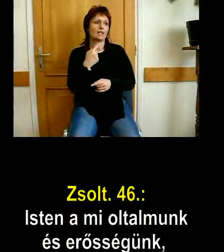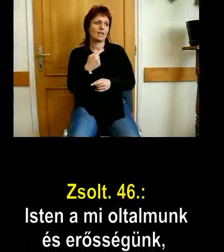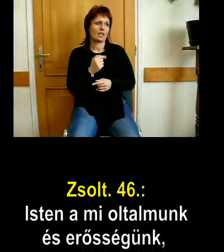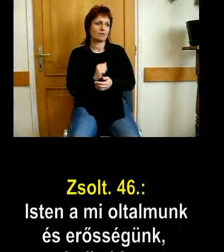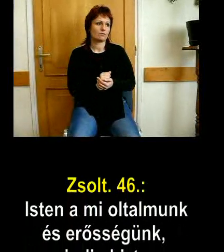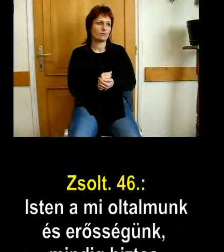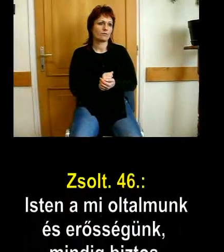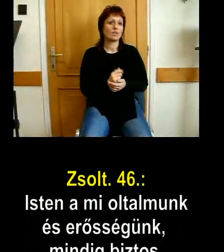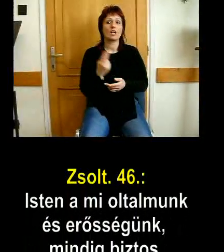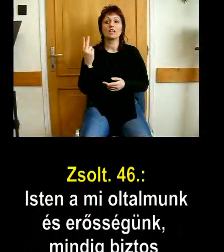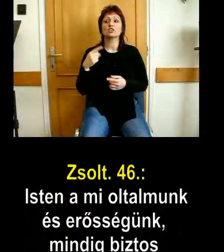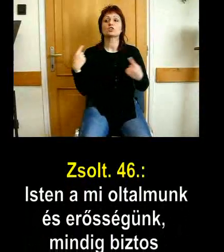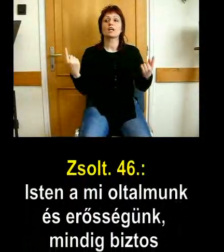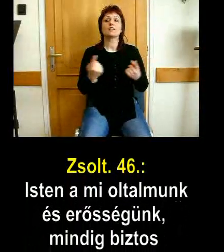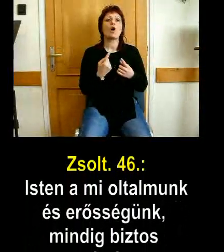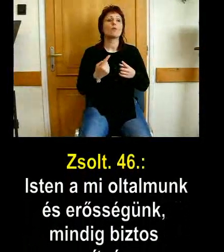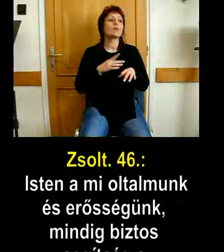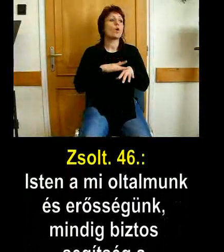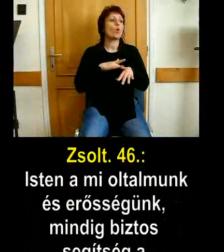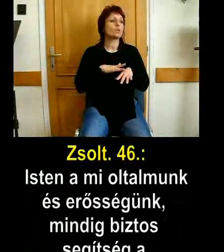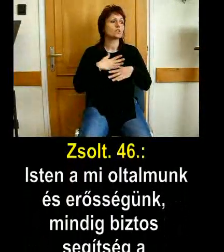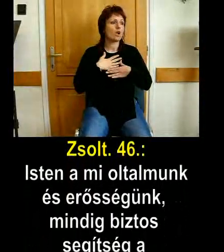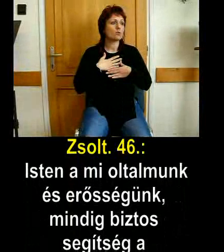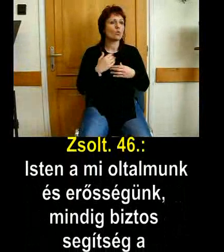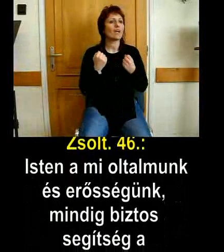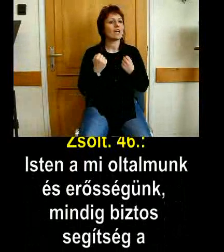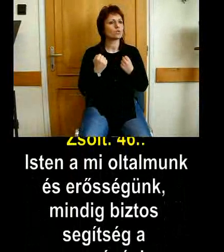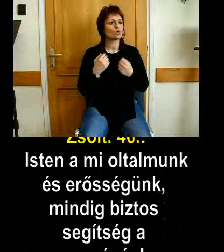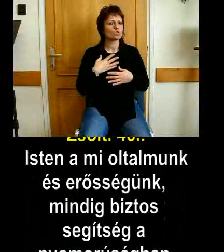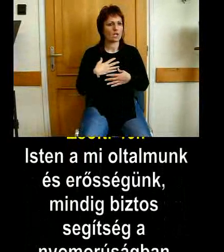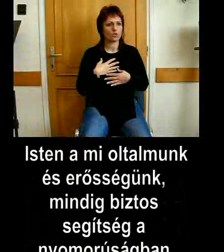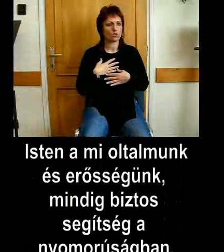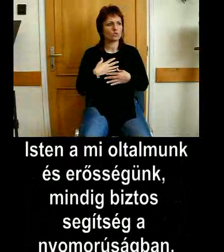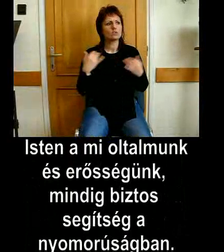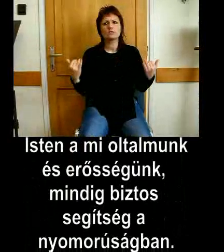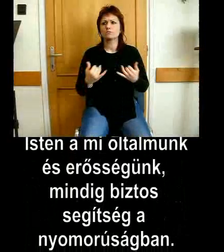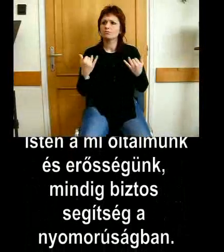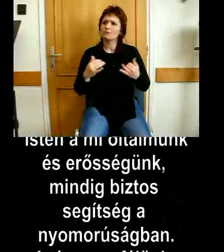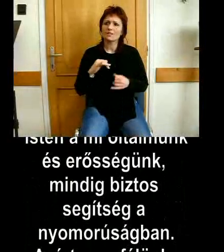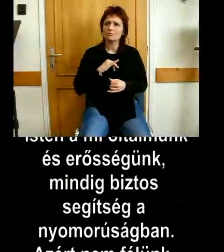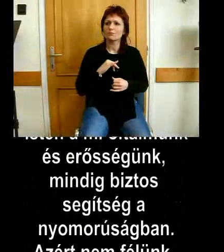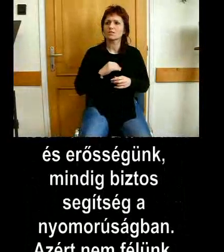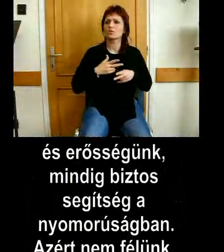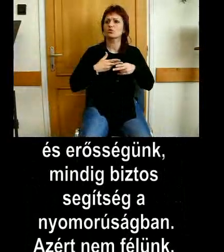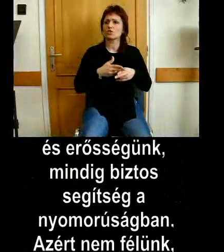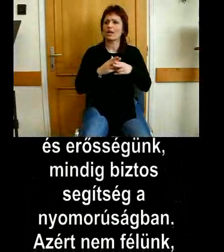Isten, ami holtalmunk és erősségünk, mindig biztos segítség a nyomorúsában.